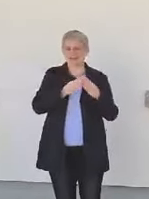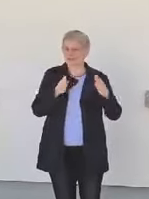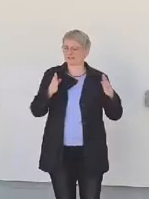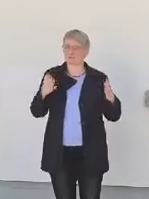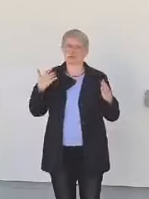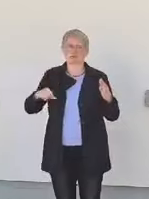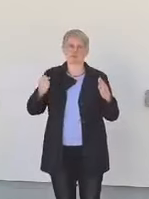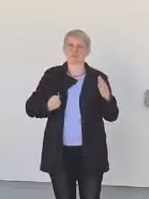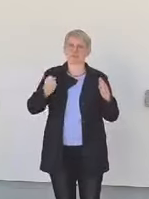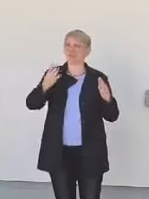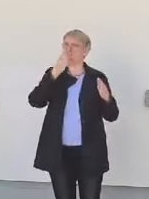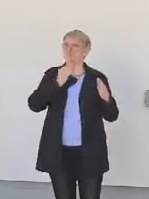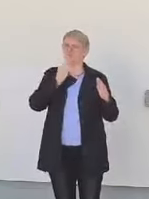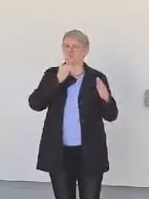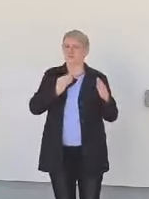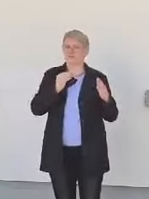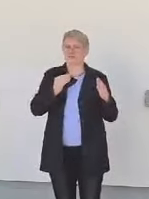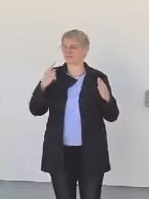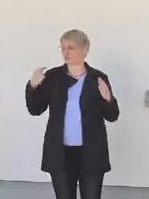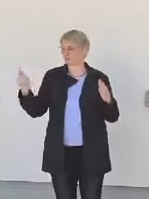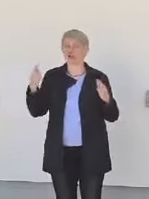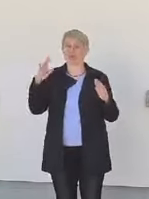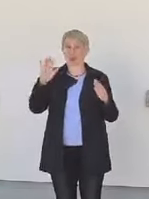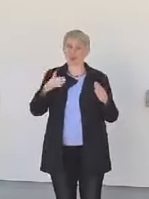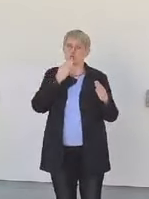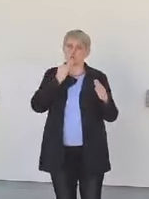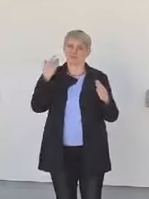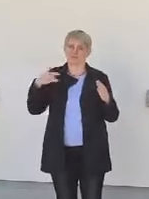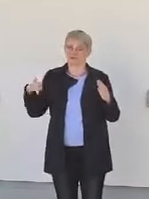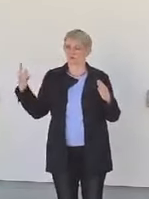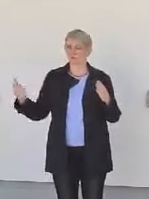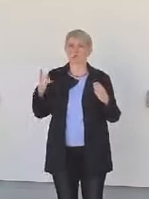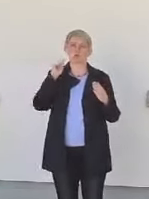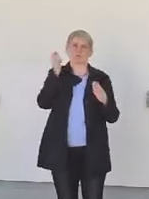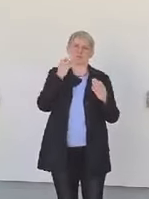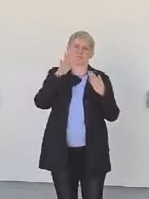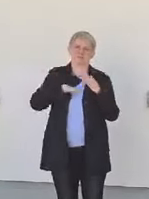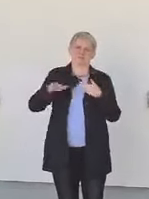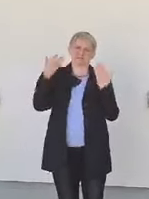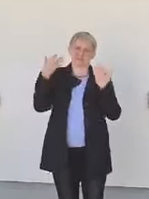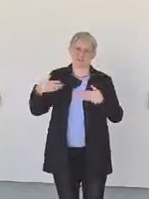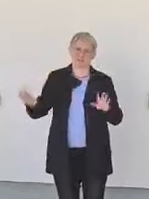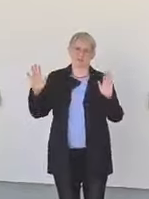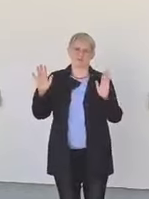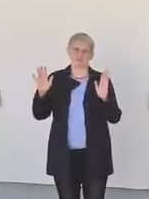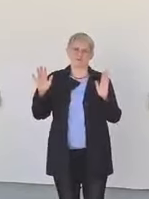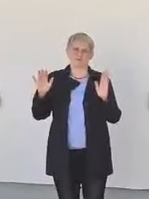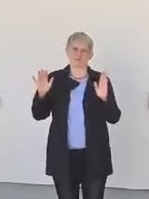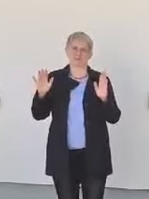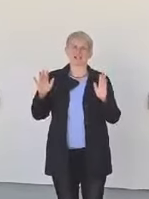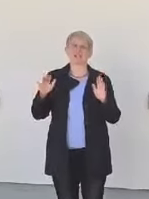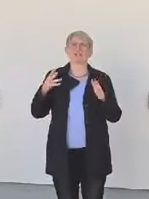Von 9. auf 10. November 1938 gab es dann auch die